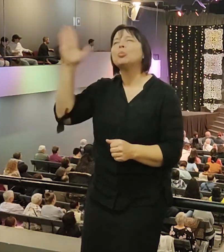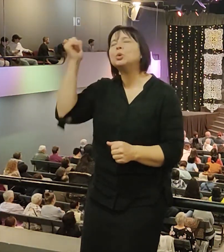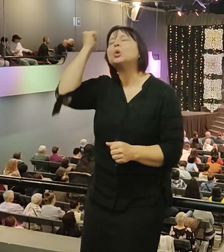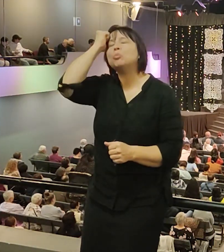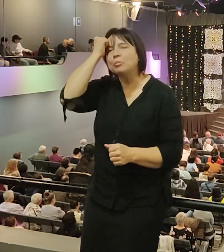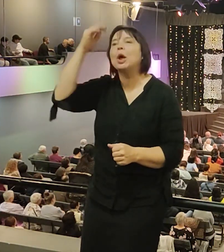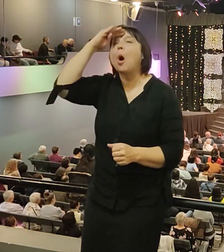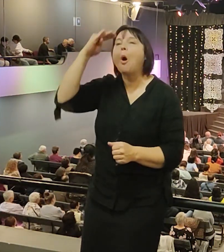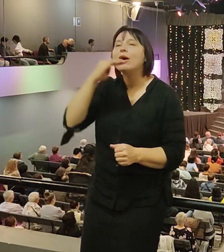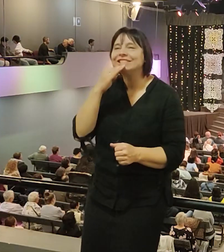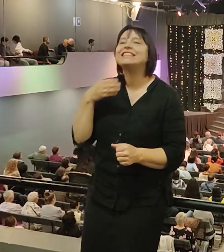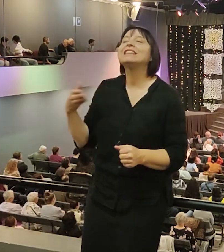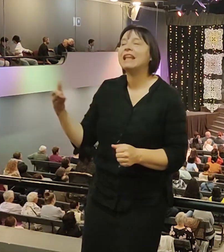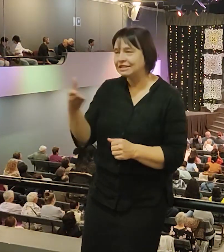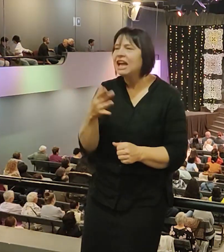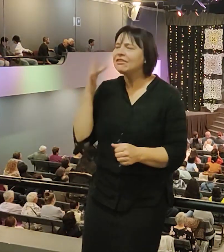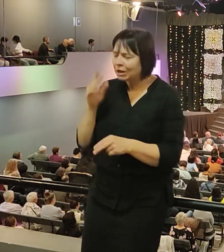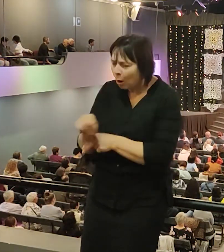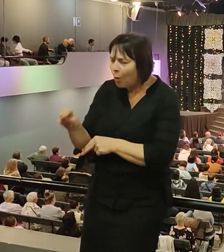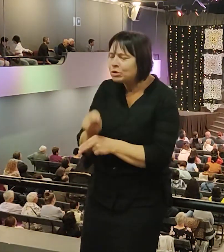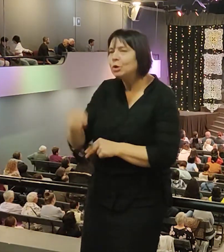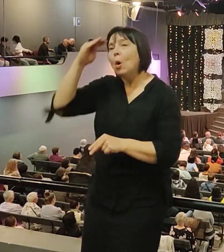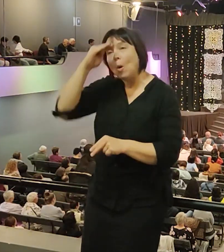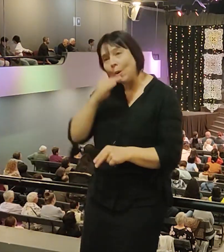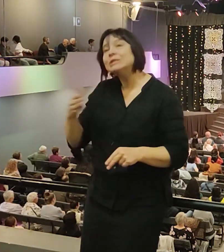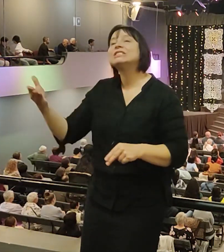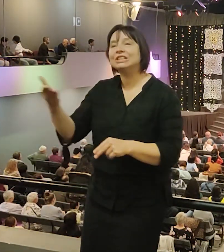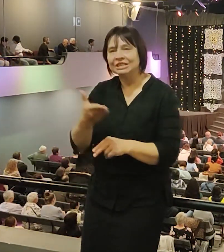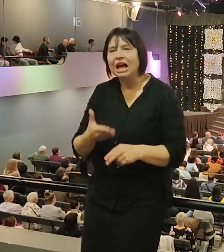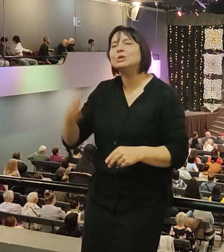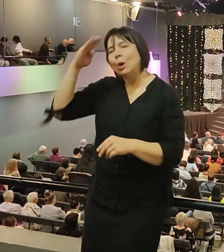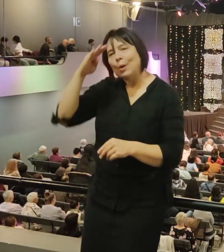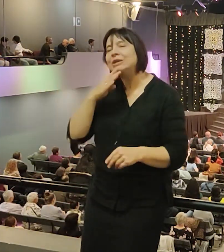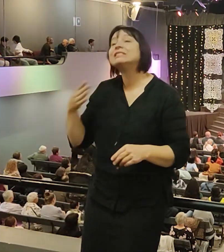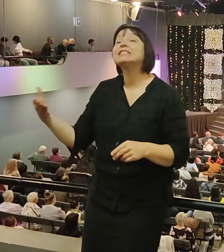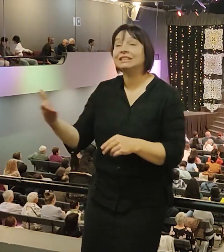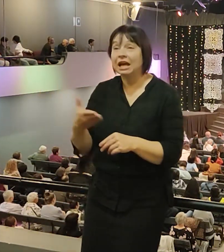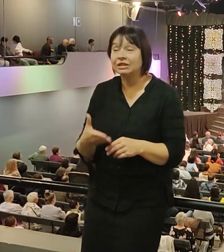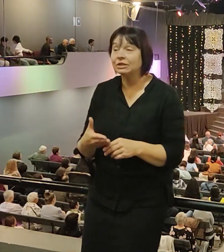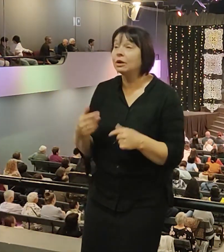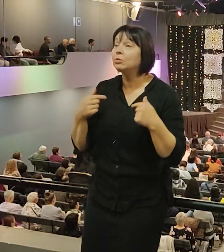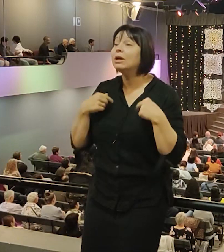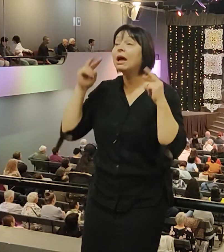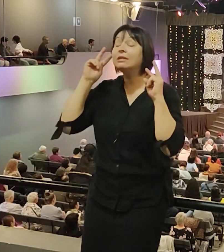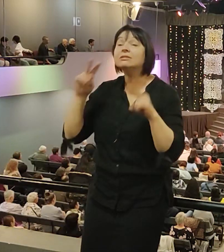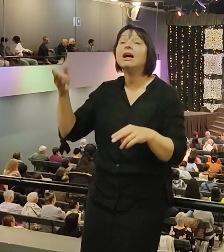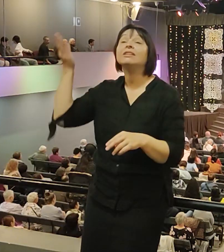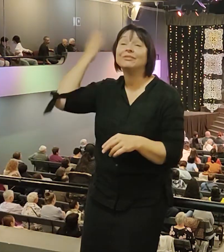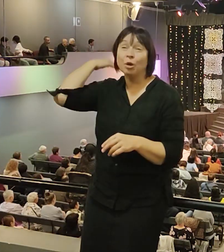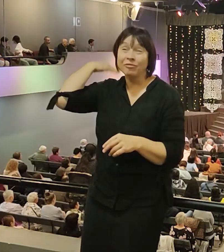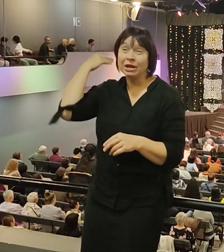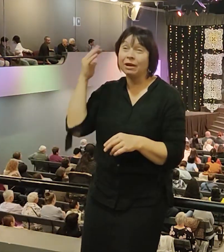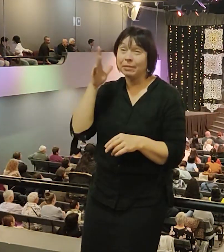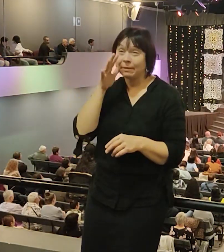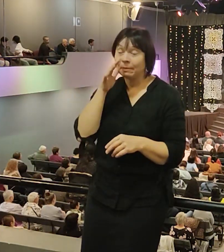Тогда я с ними после всего отче наш молился. А что я не знал в то время, тогда было